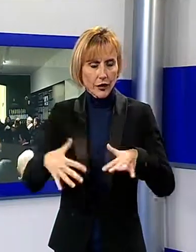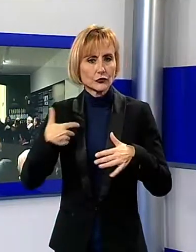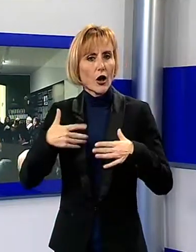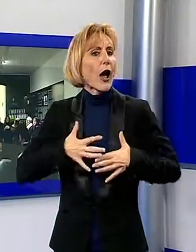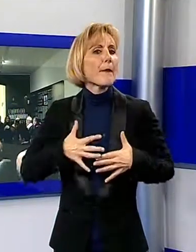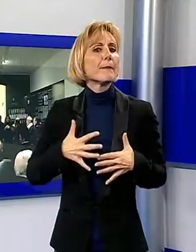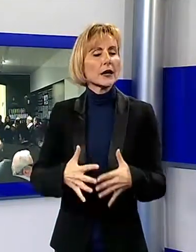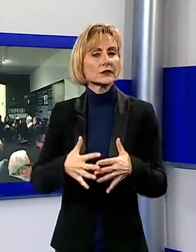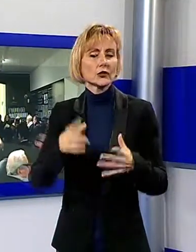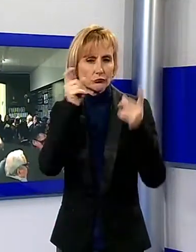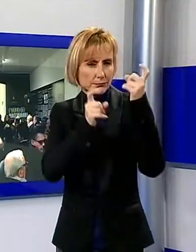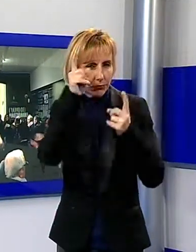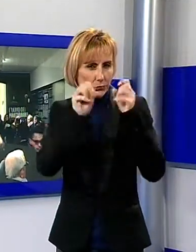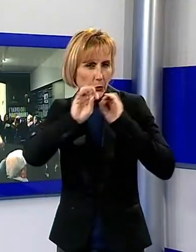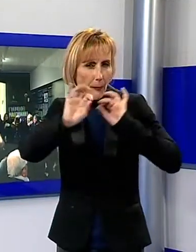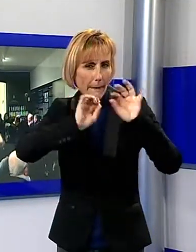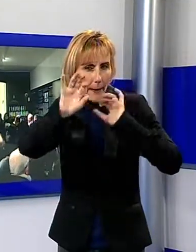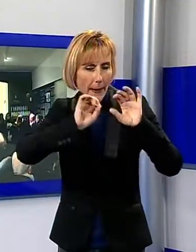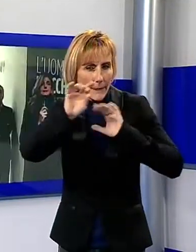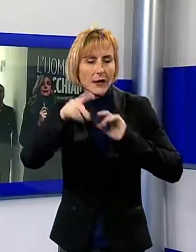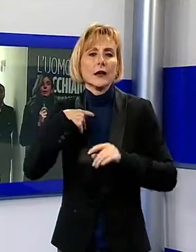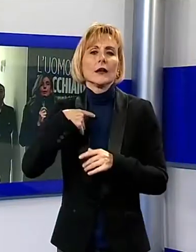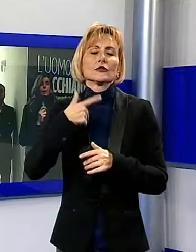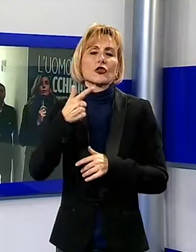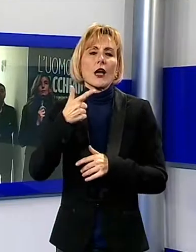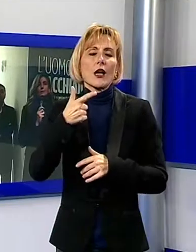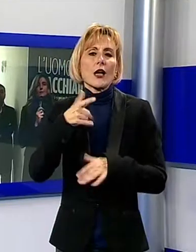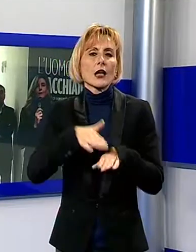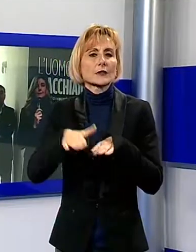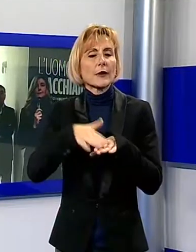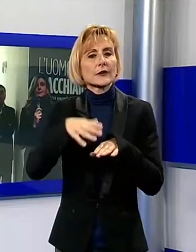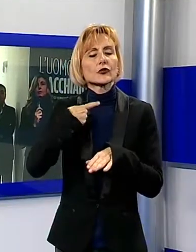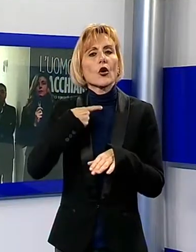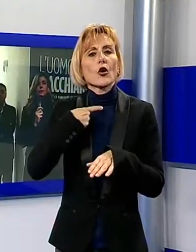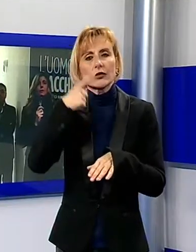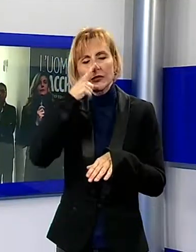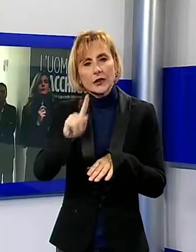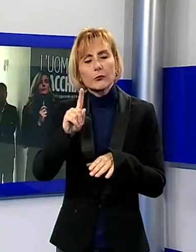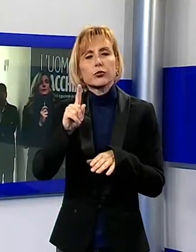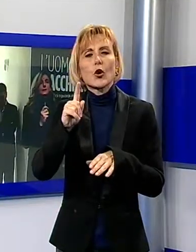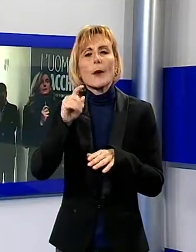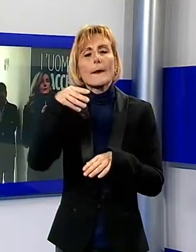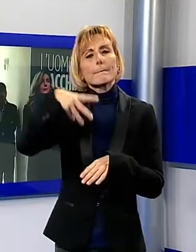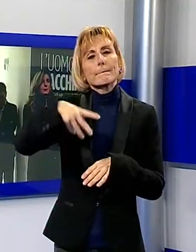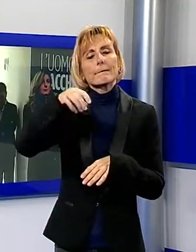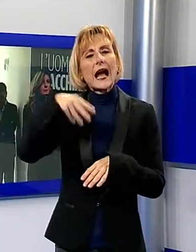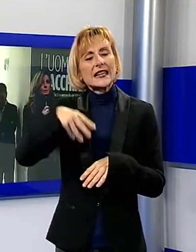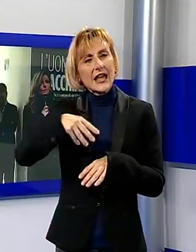Mario Borgiotti, raffinato collezionista e appassionato esperto dei macchiaioli, ma anche un riconoscimento all'artista Borgiotti con l